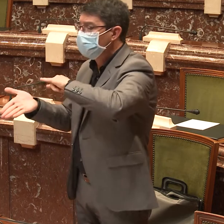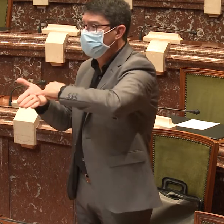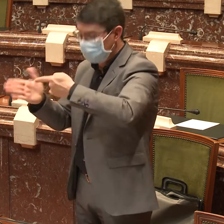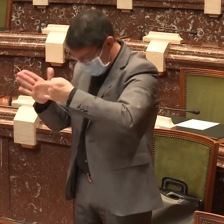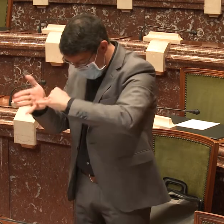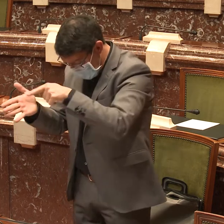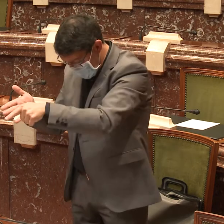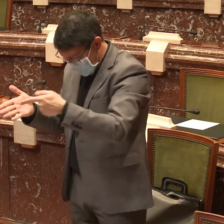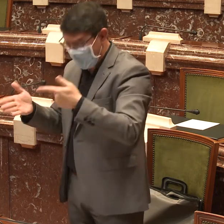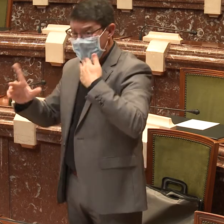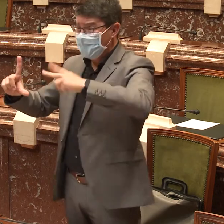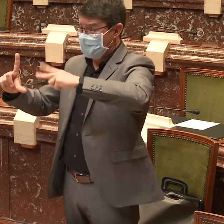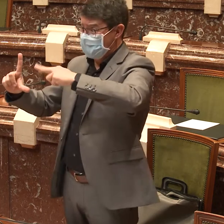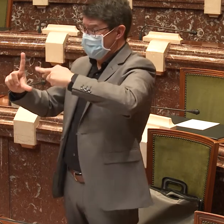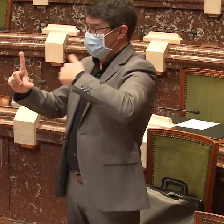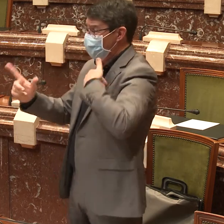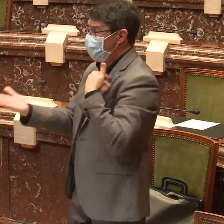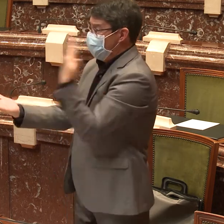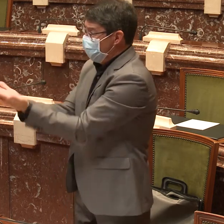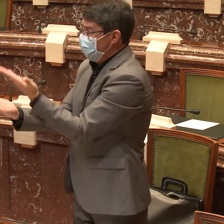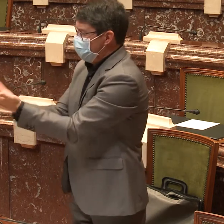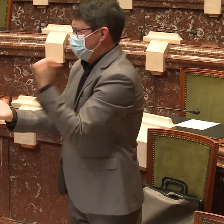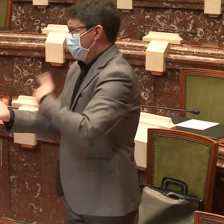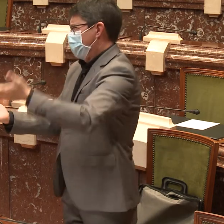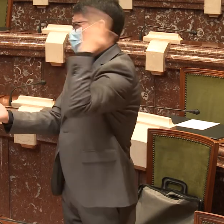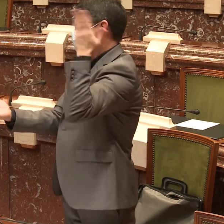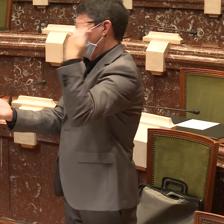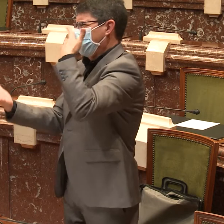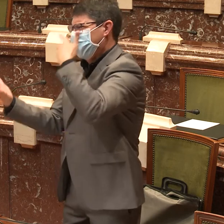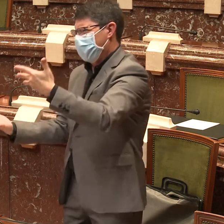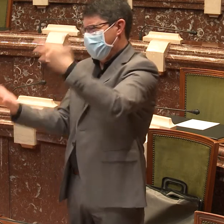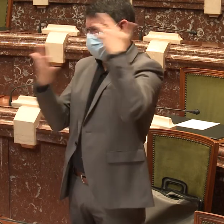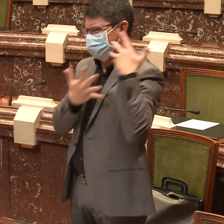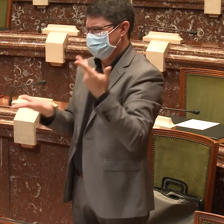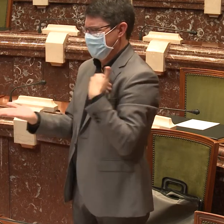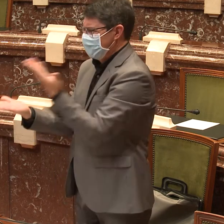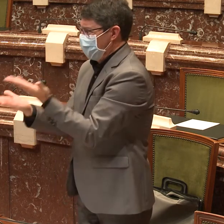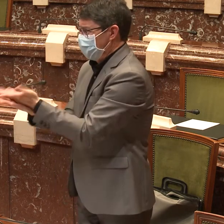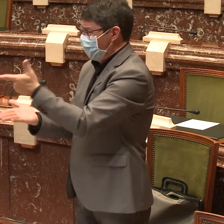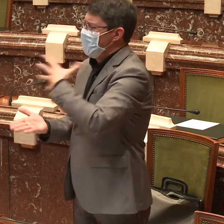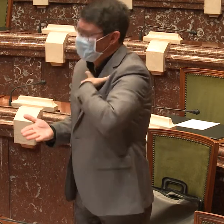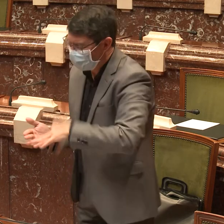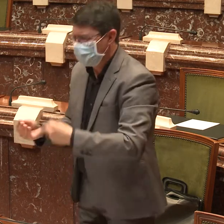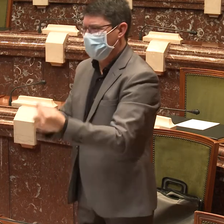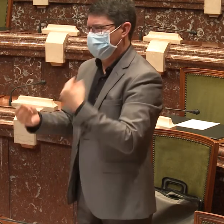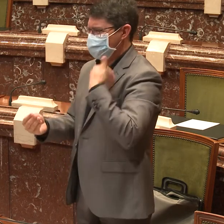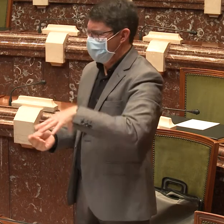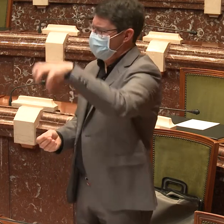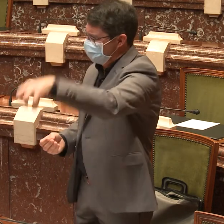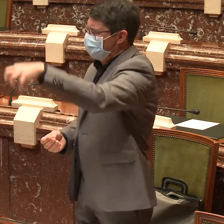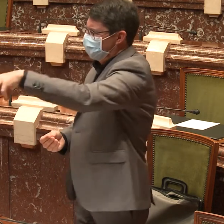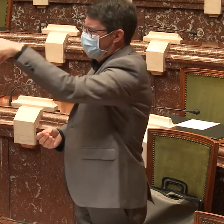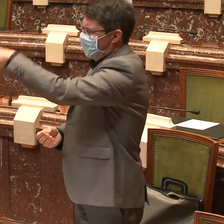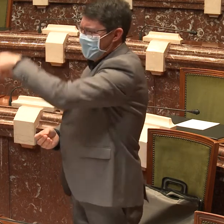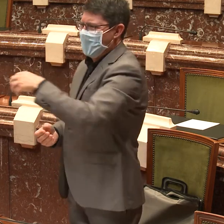evidentes. Hospitales, centros de salud, que ya podrían tener sistemas de videointerpretación para personas